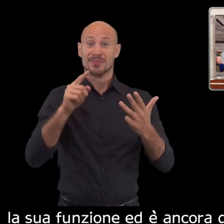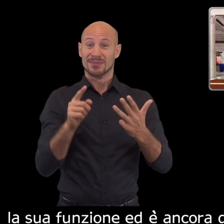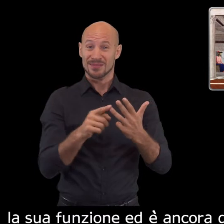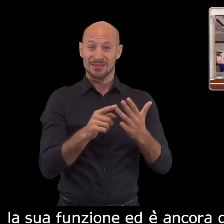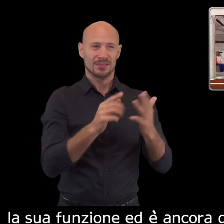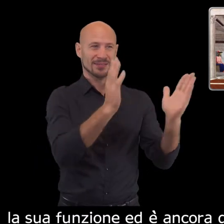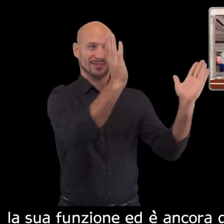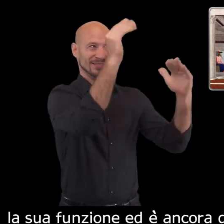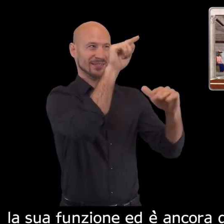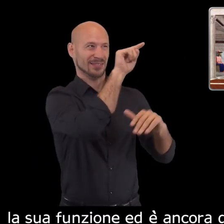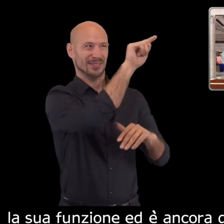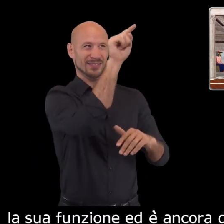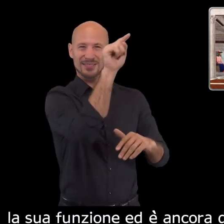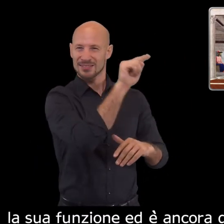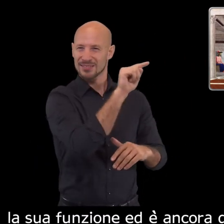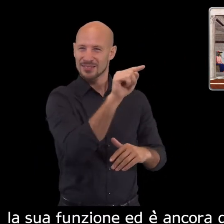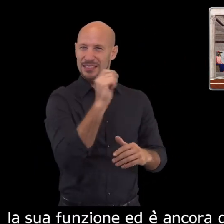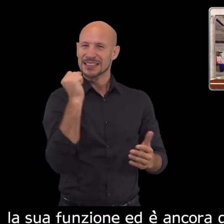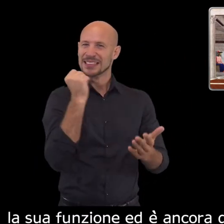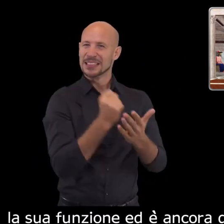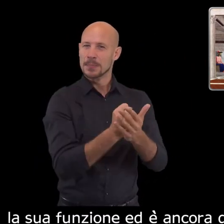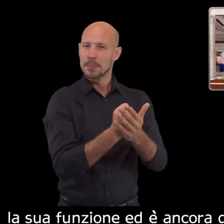ed è ancora dubbia la comprensione della sua iconografia.